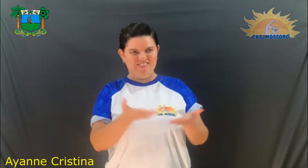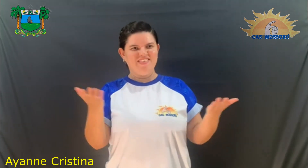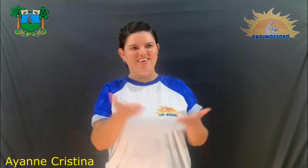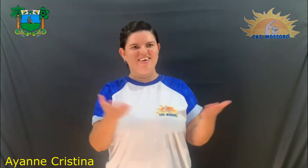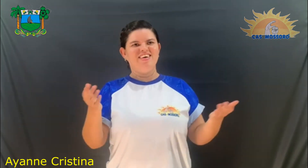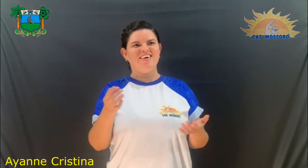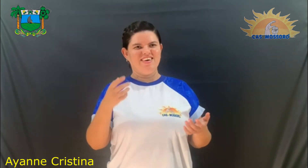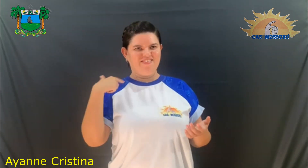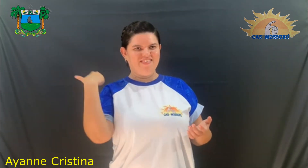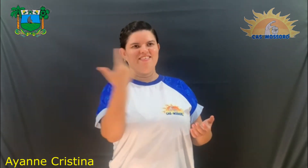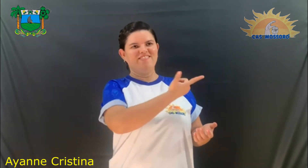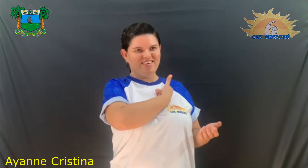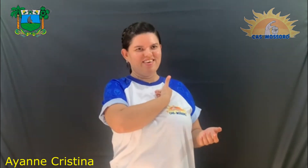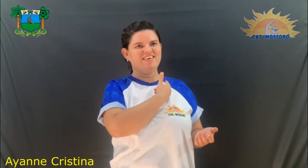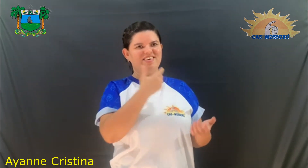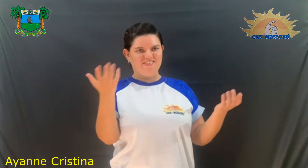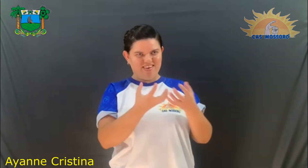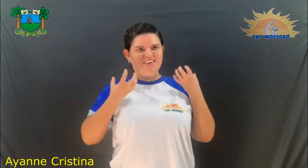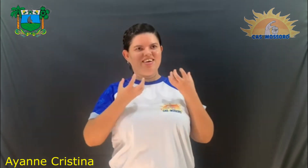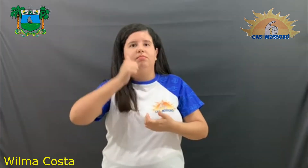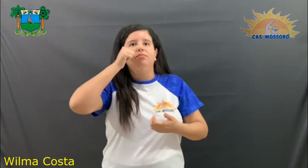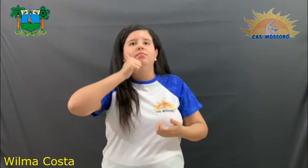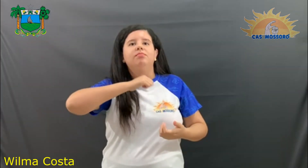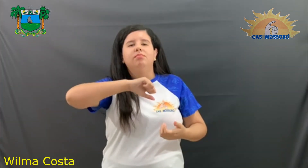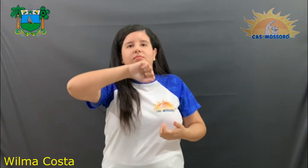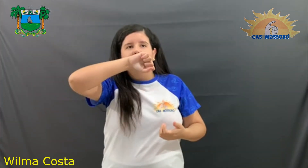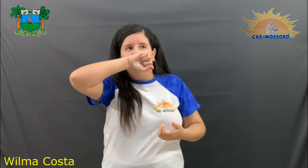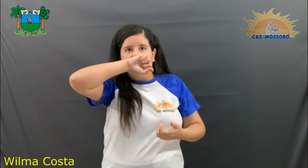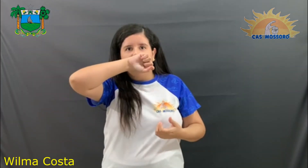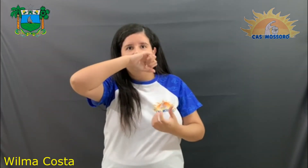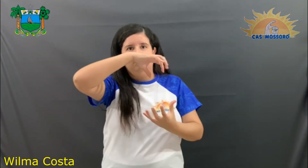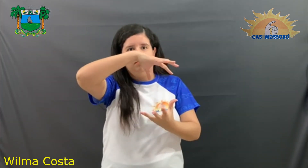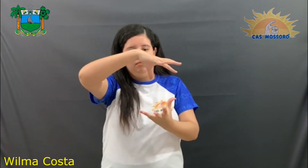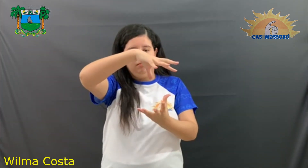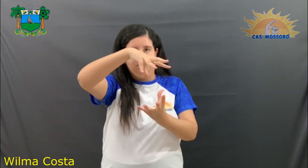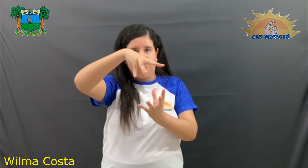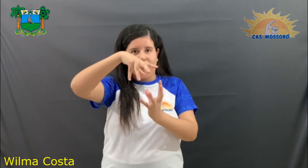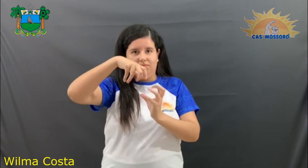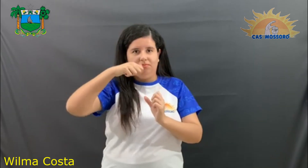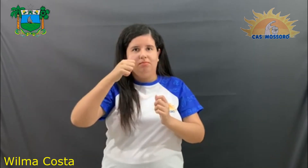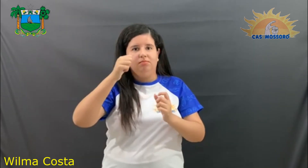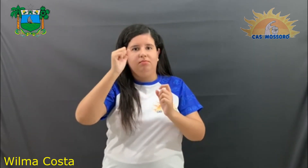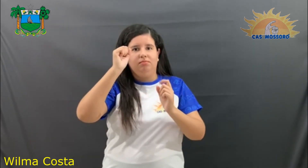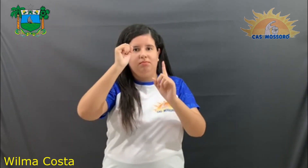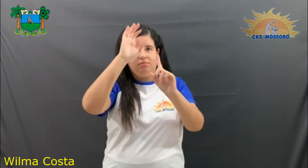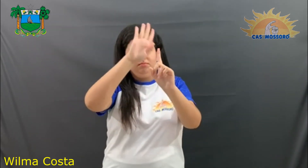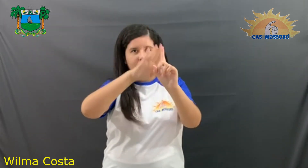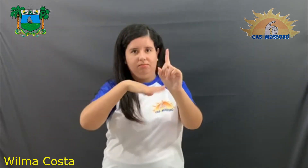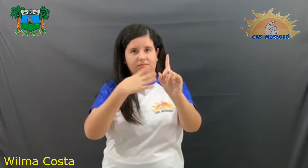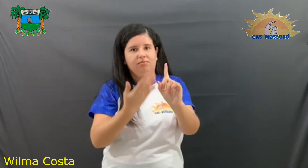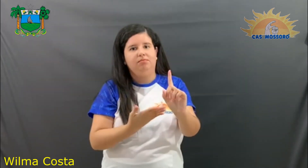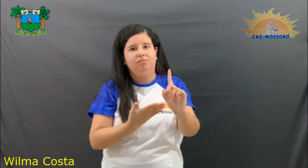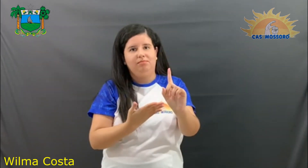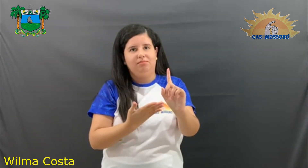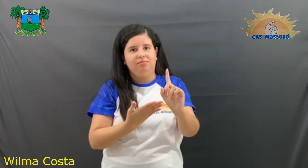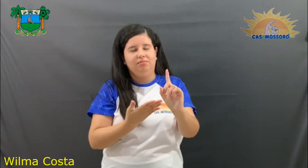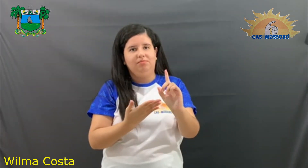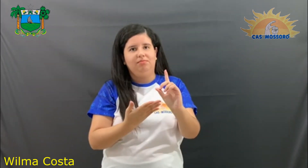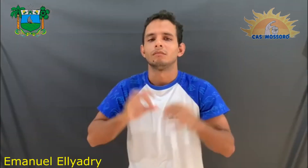Hoje nós queremos homenagear todas as mães do mundo, mas